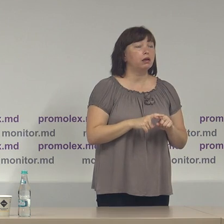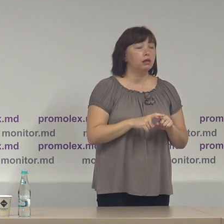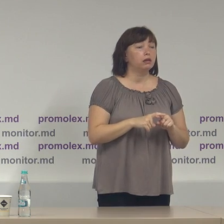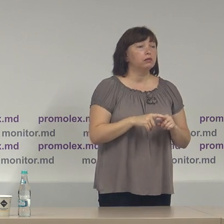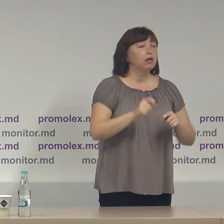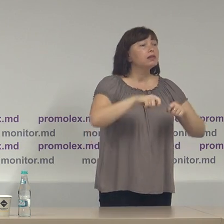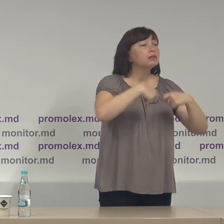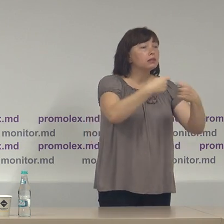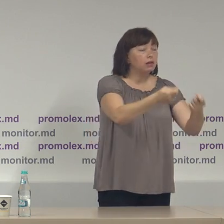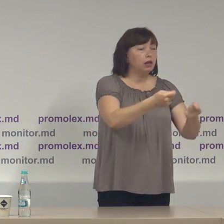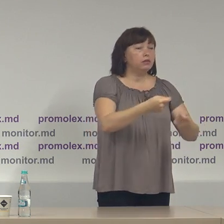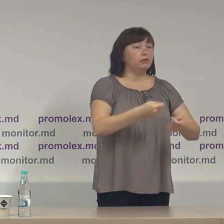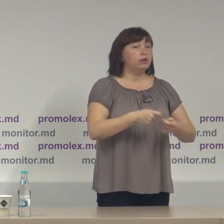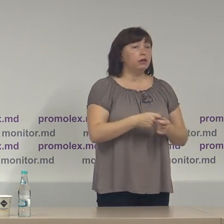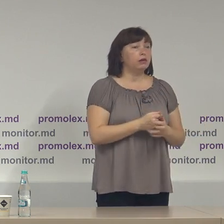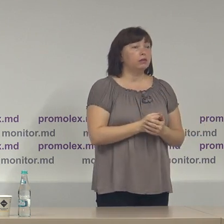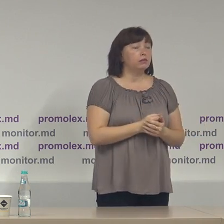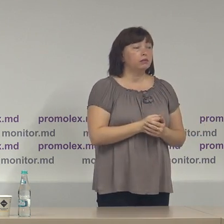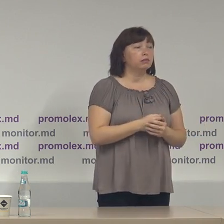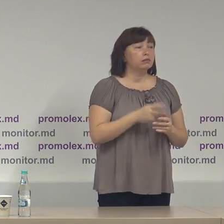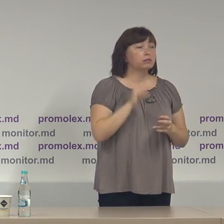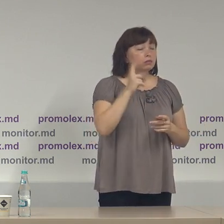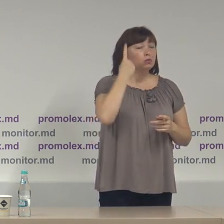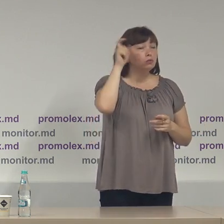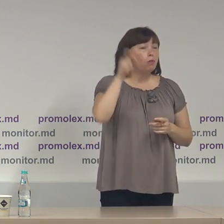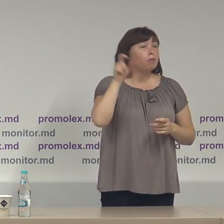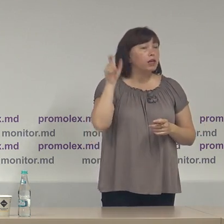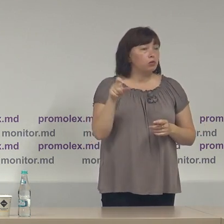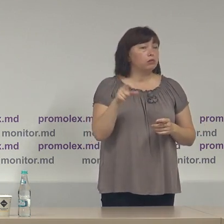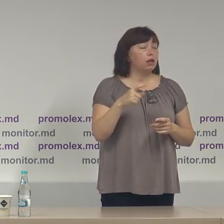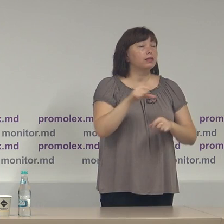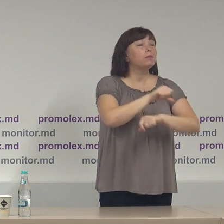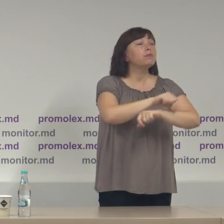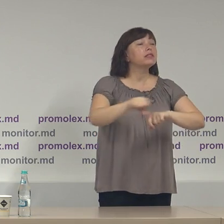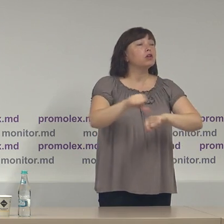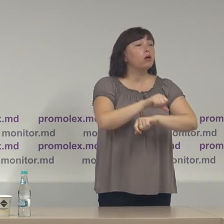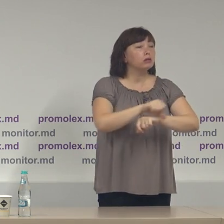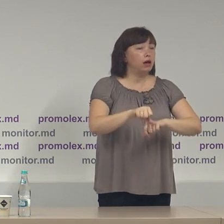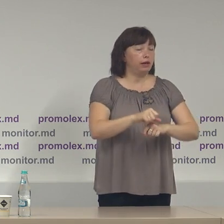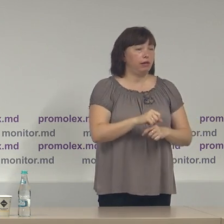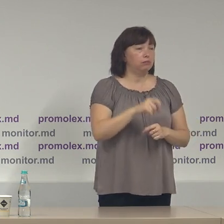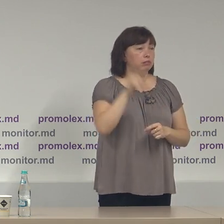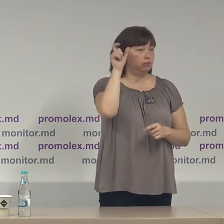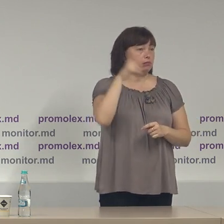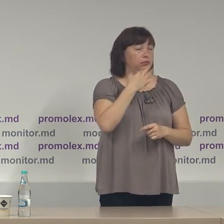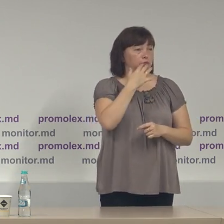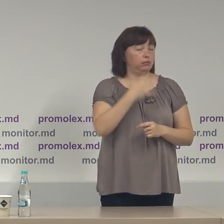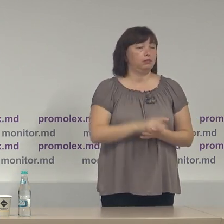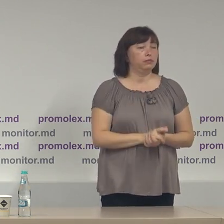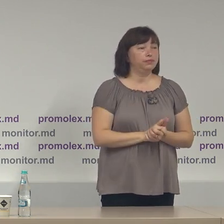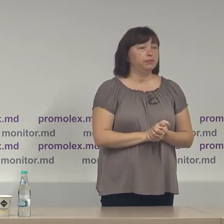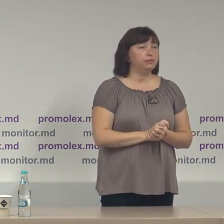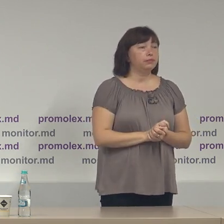transferul cel scuzii de imagine din partea unor personalități de peste hotare ale țării cetățenți străini în